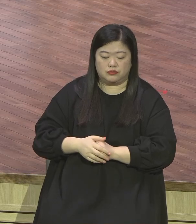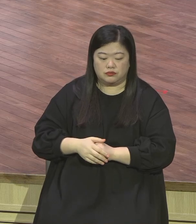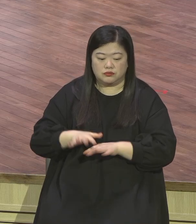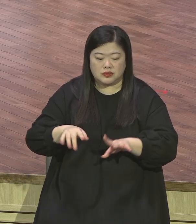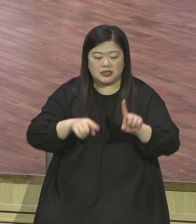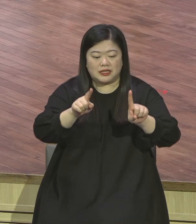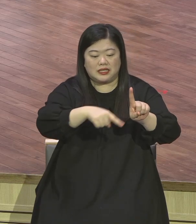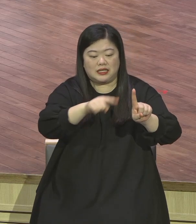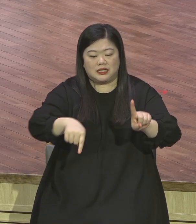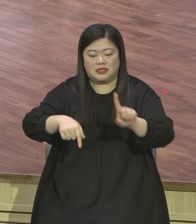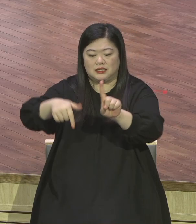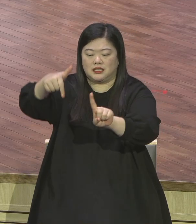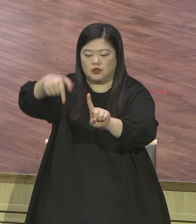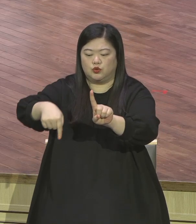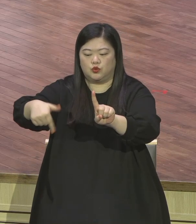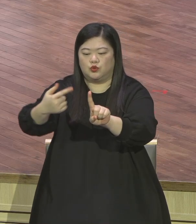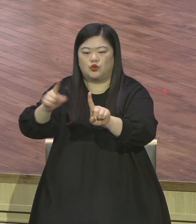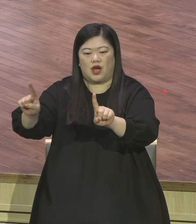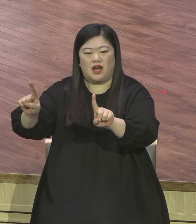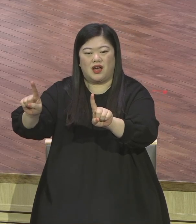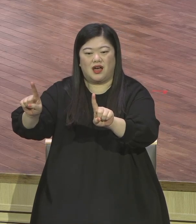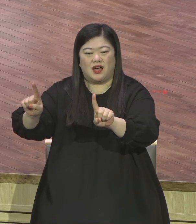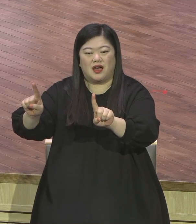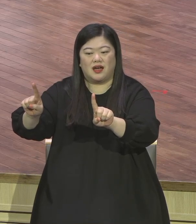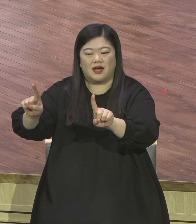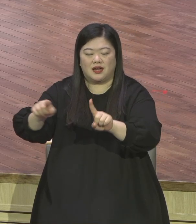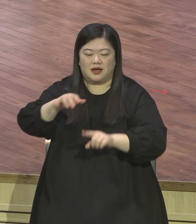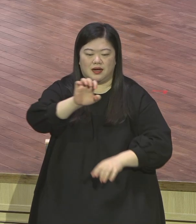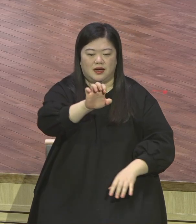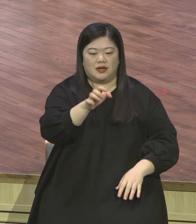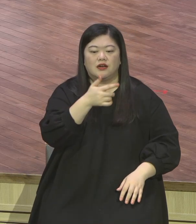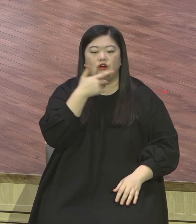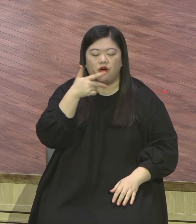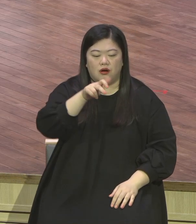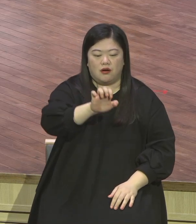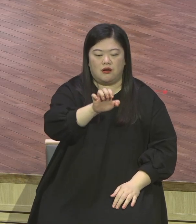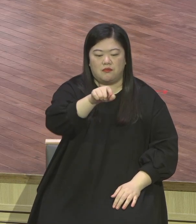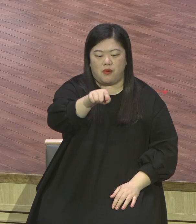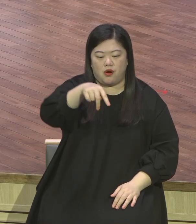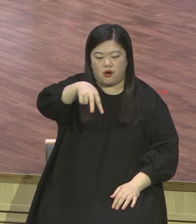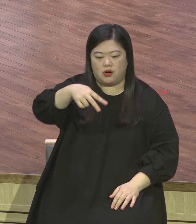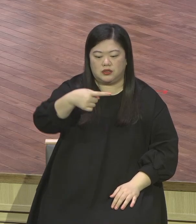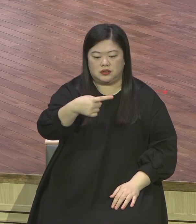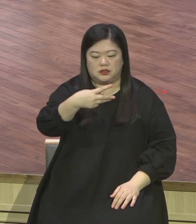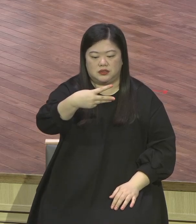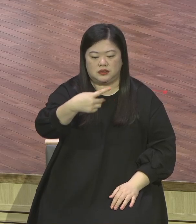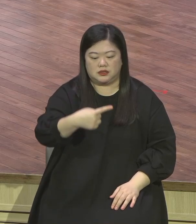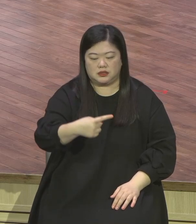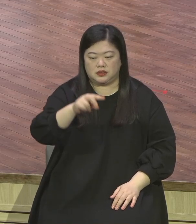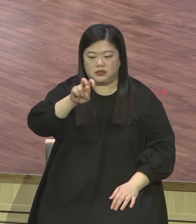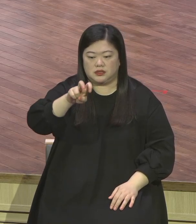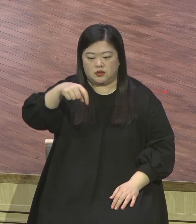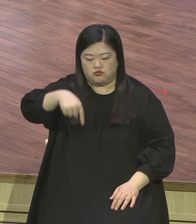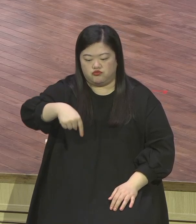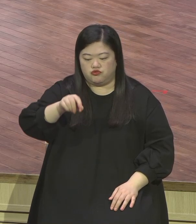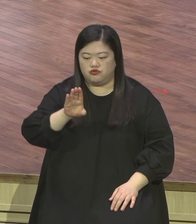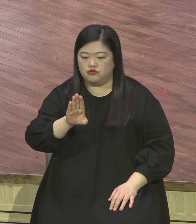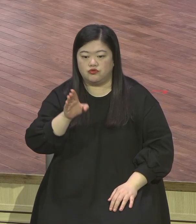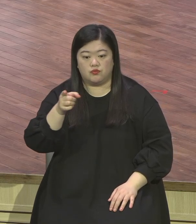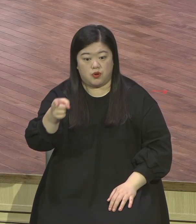전 교구에서 보낸 사역 보고서에 이만큼